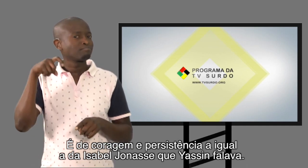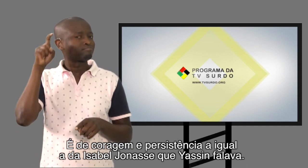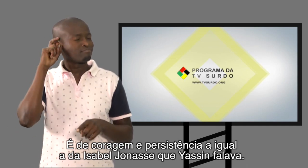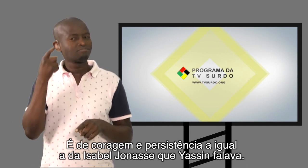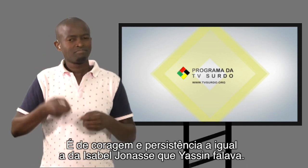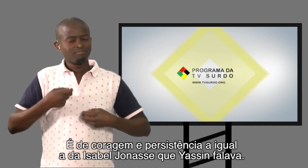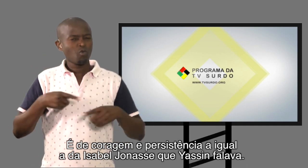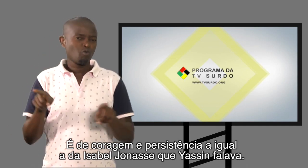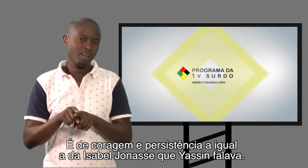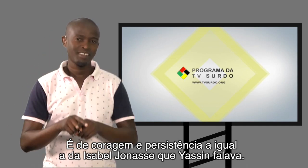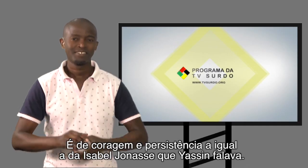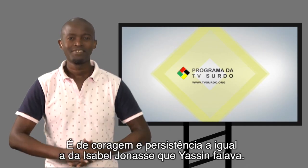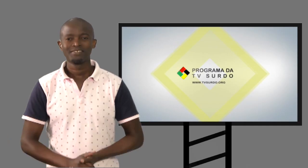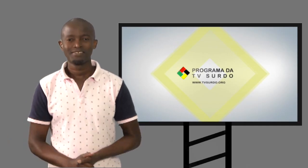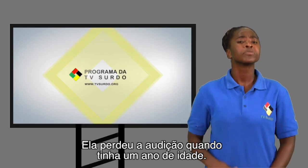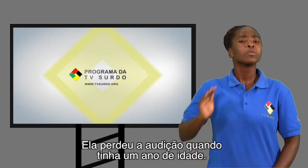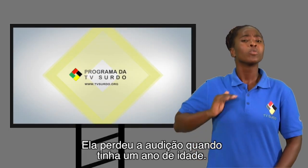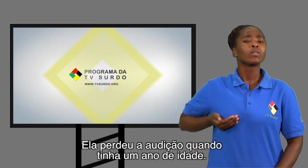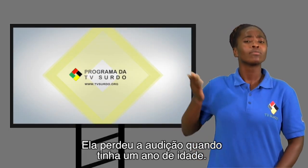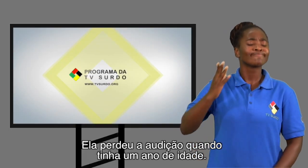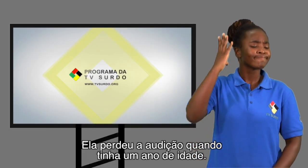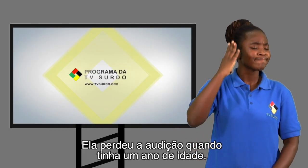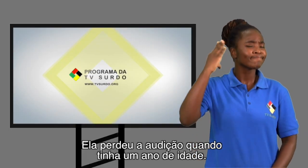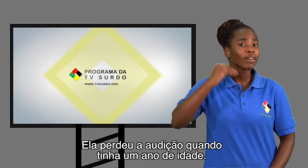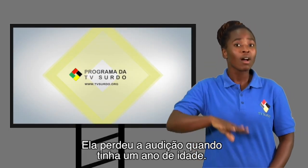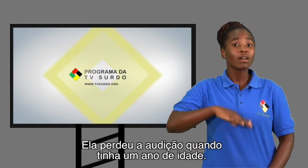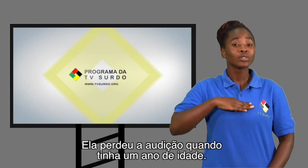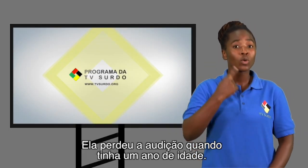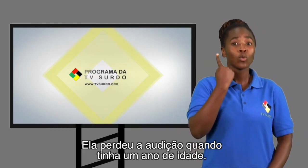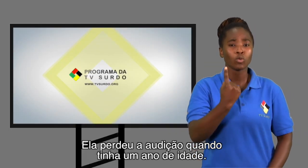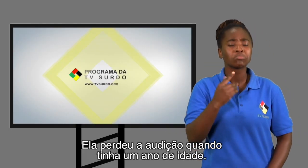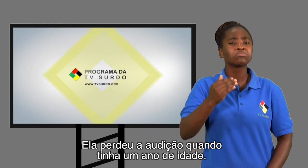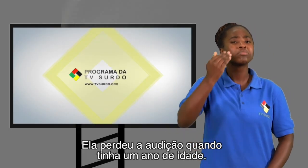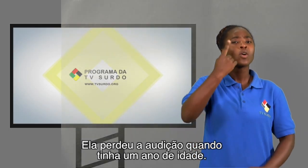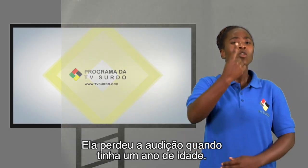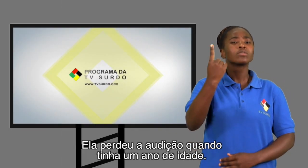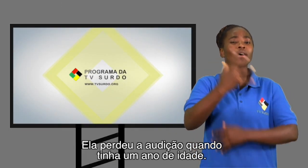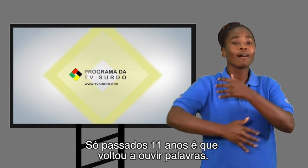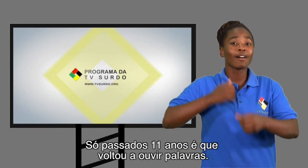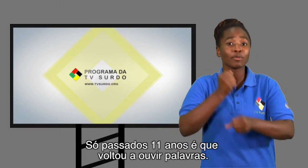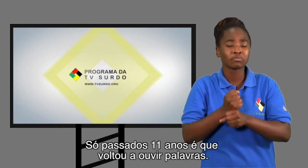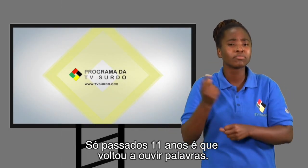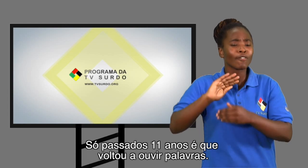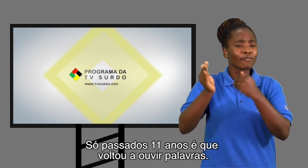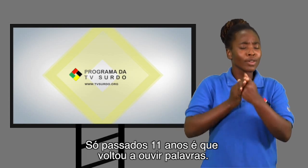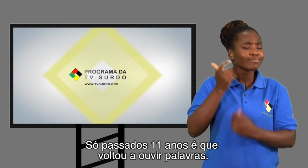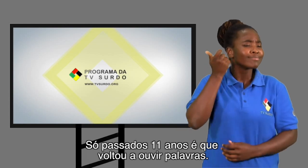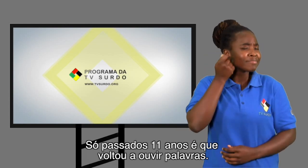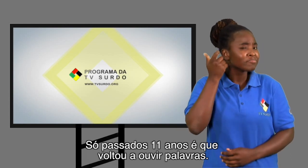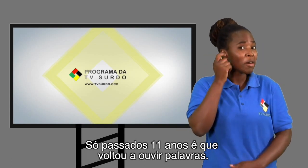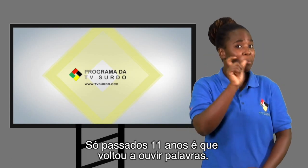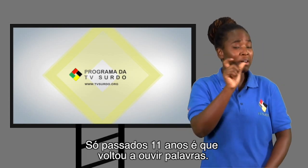que assim falava. Ela perdeu a audição quando tinha um ano de idade. Só